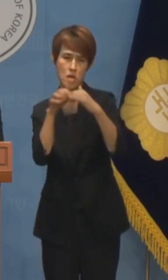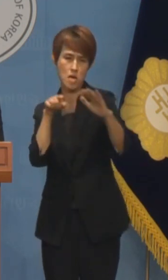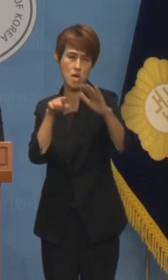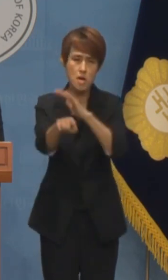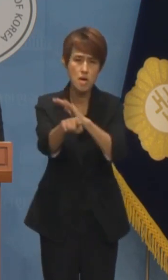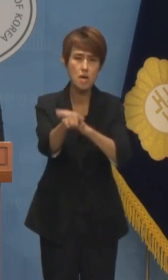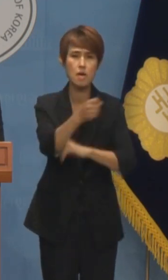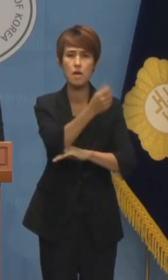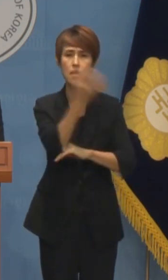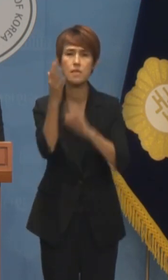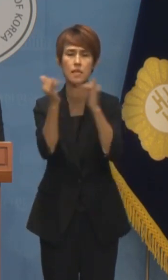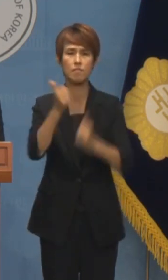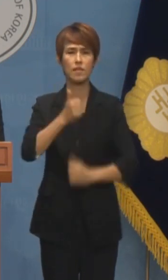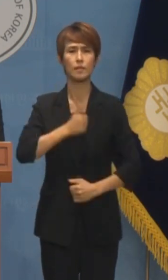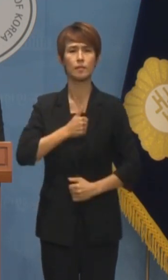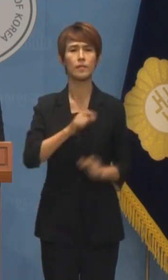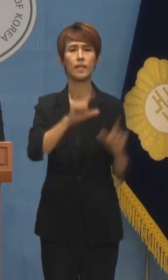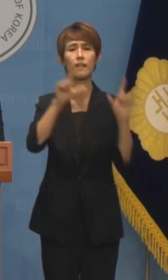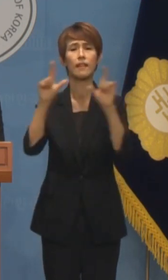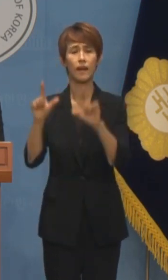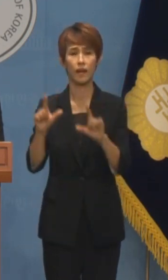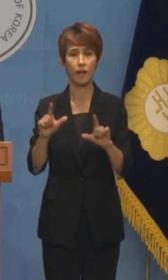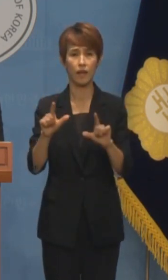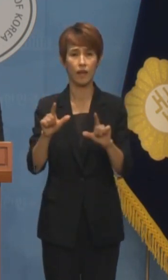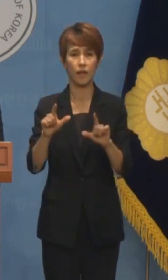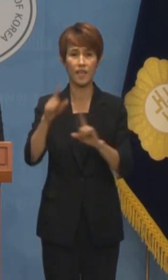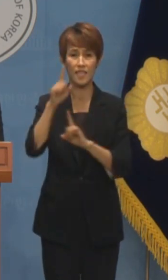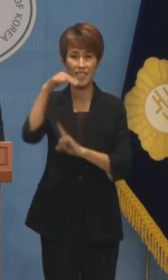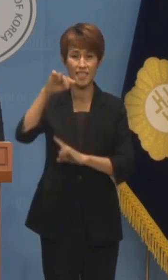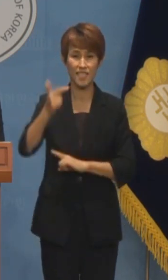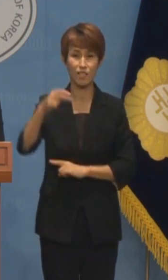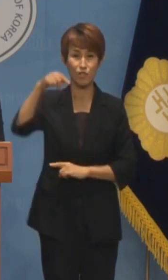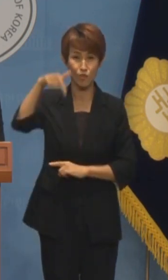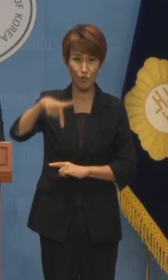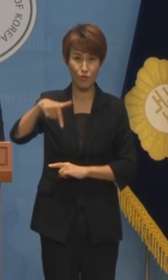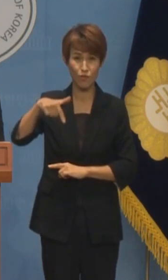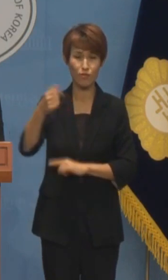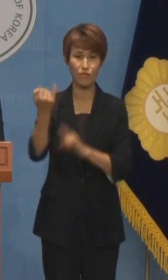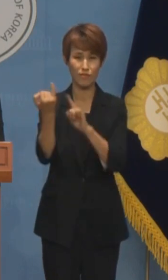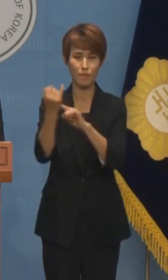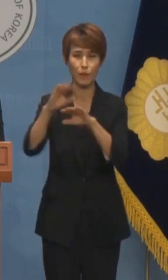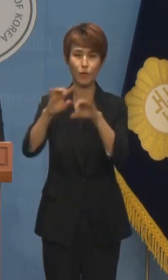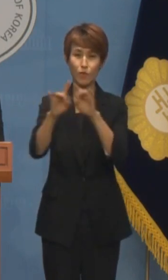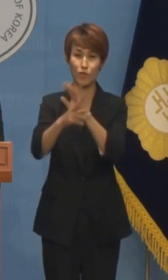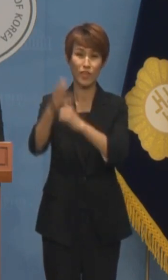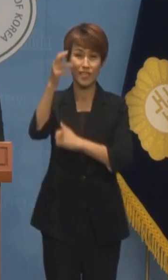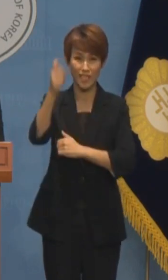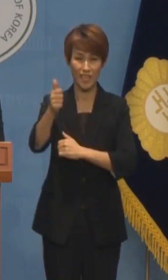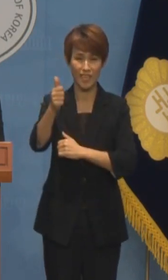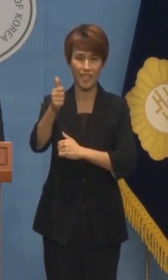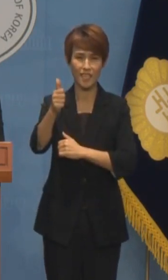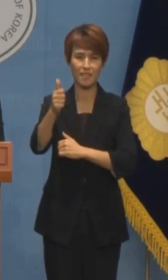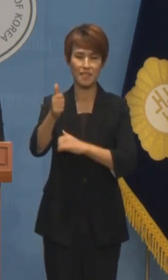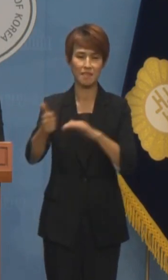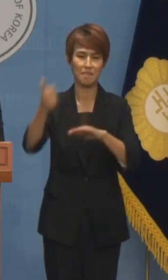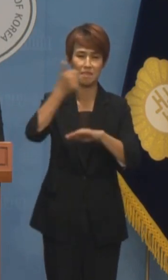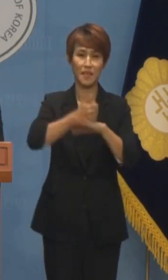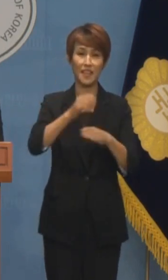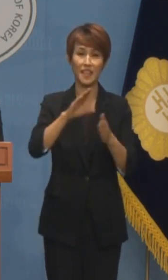자부심을 갖고 살았다 이진숙 신임 방통위원장이 어제 임명장도 미처 받지 않은 상황에서